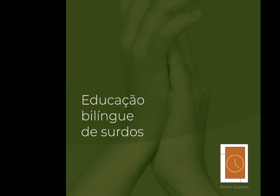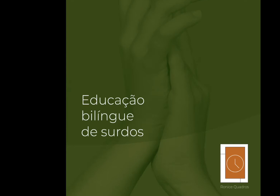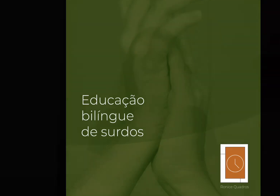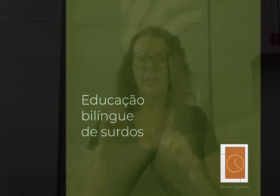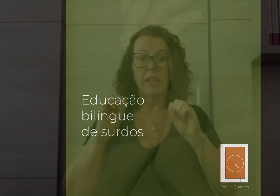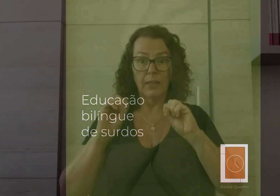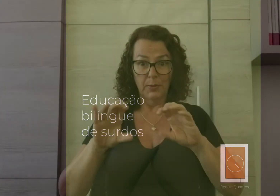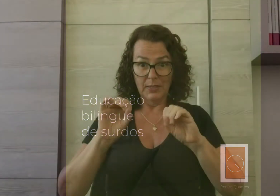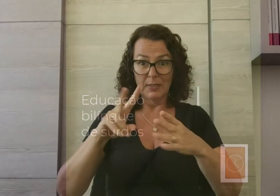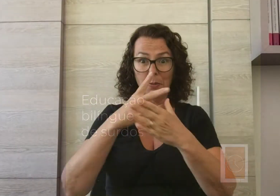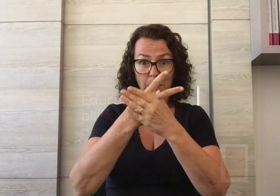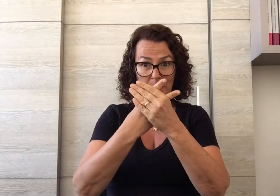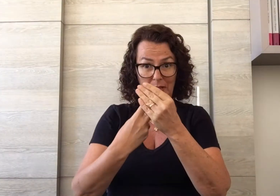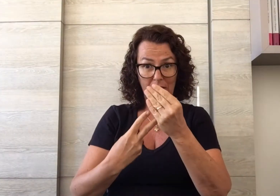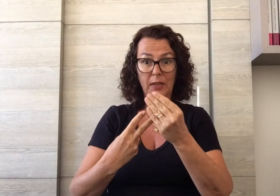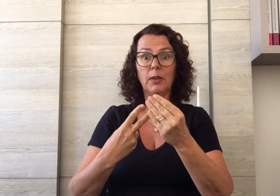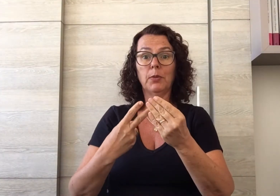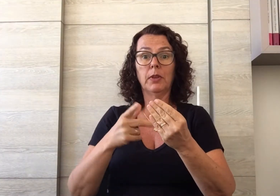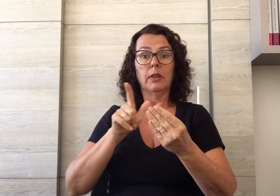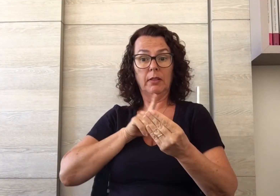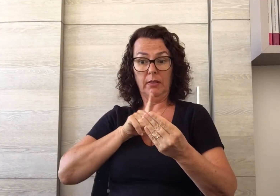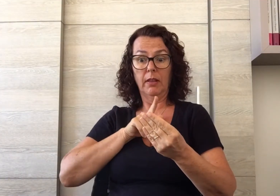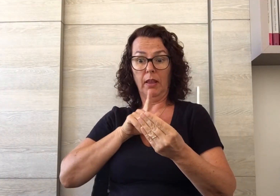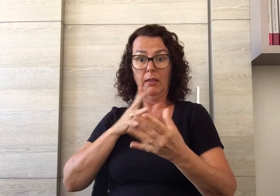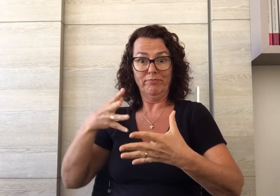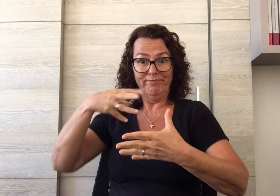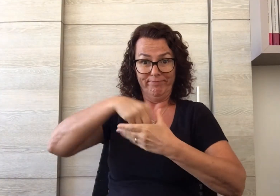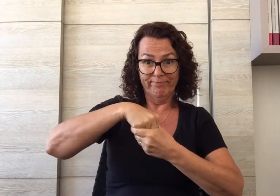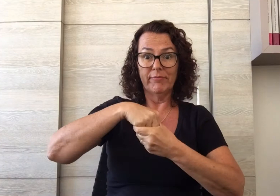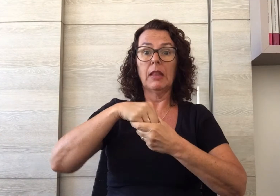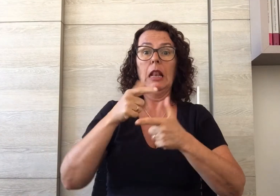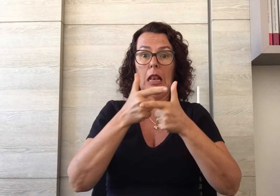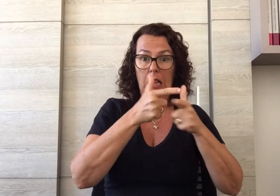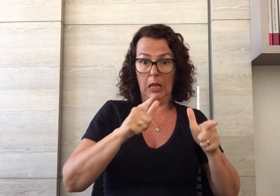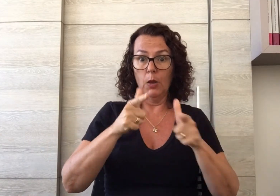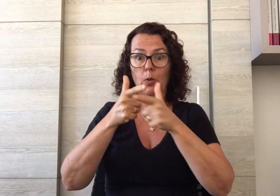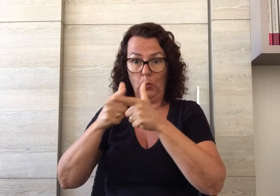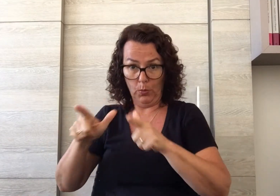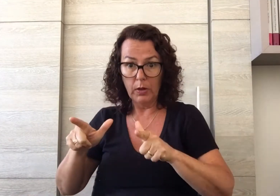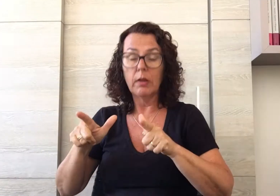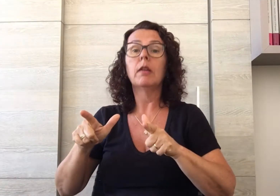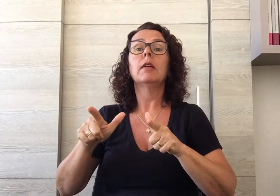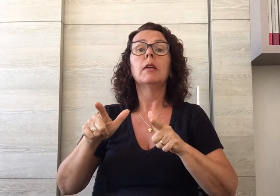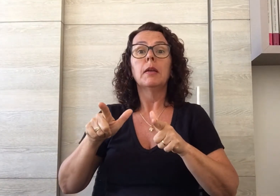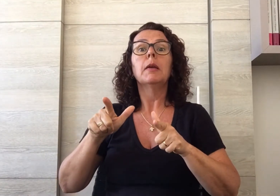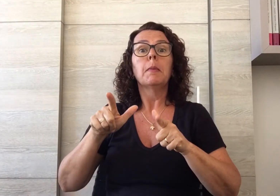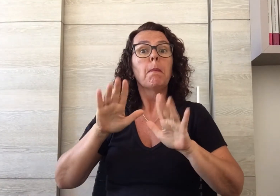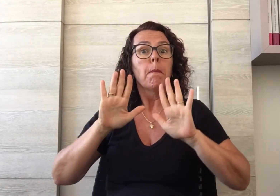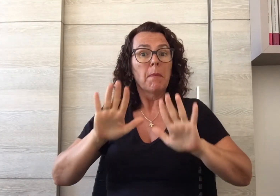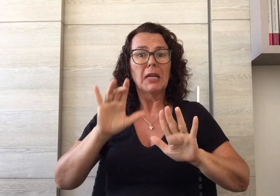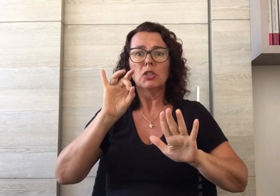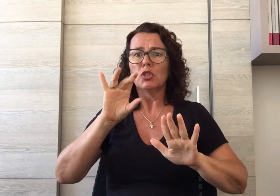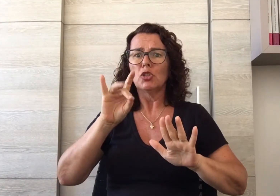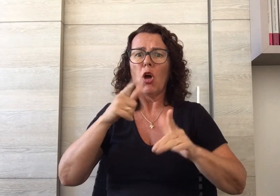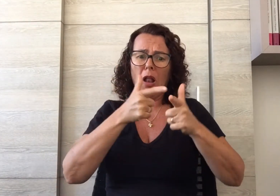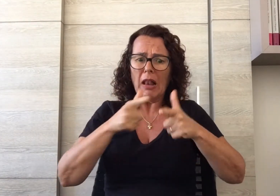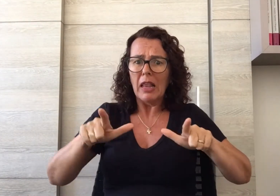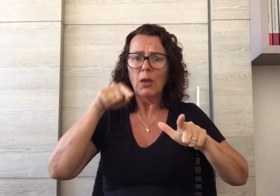A educação bilingue compreende as línguas da educação, mas vão além do que isso, pois envolve relações